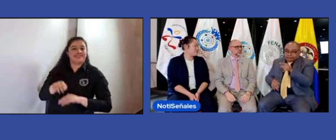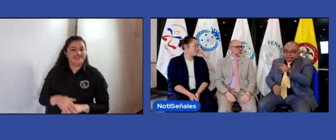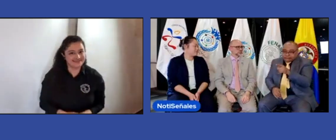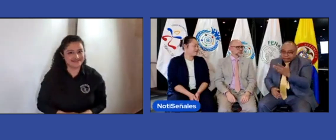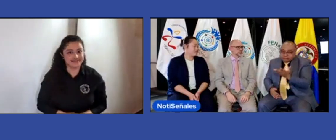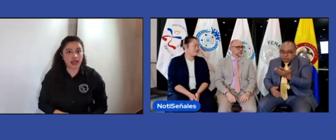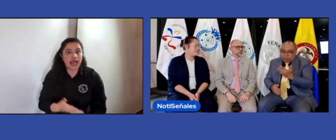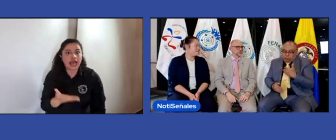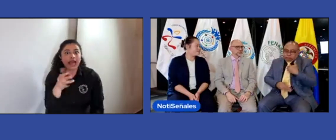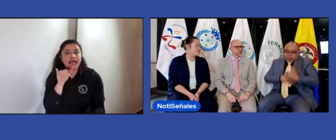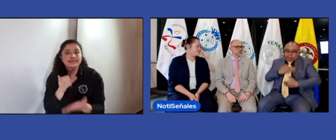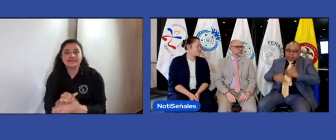es eso es lo importante